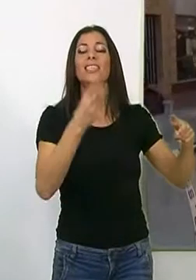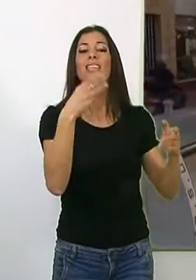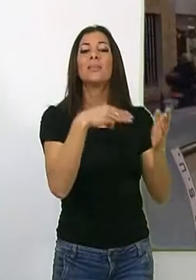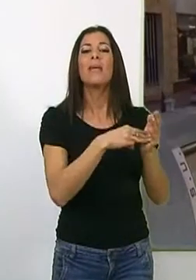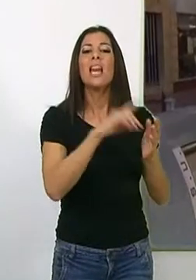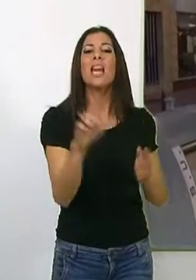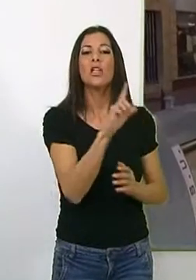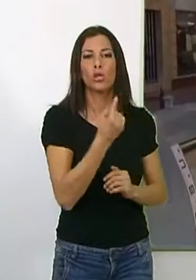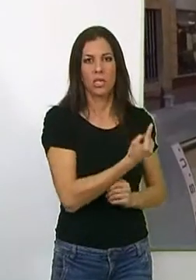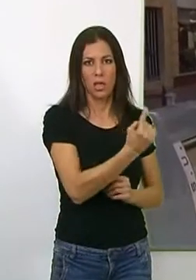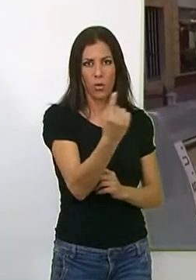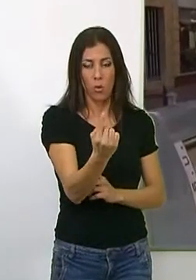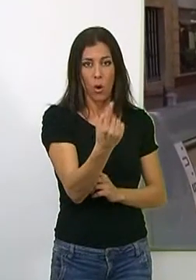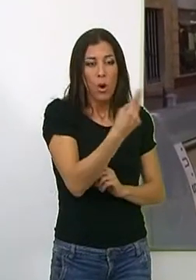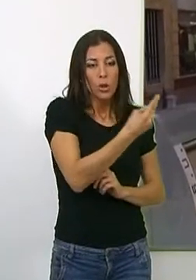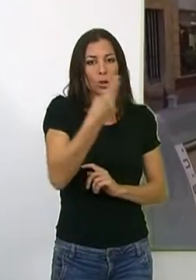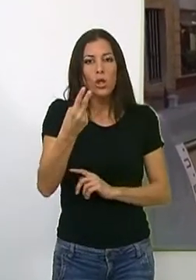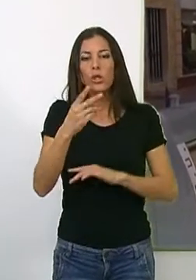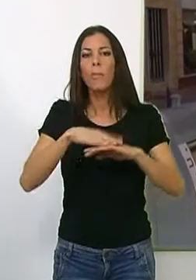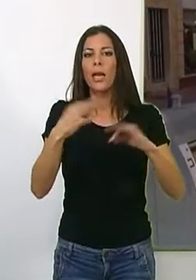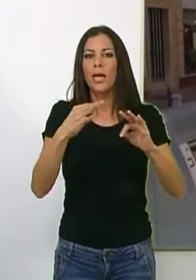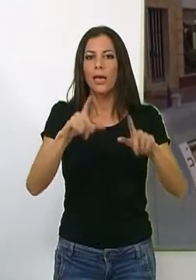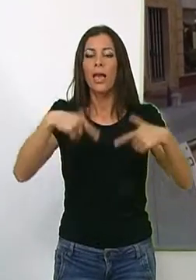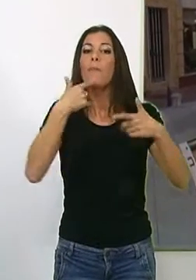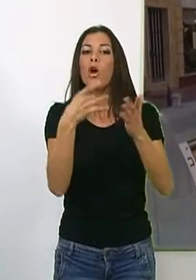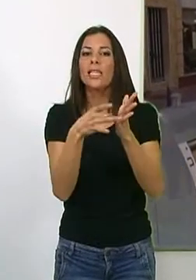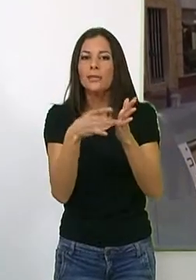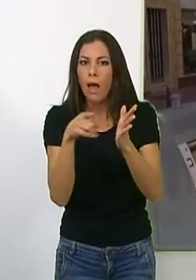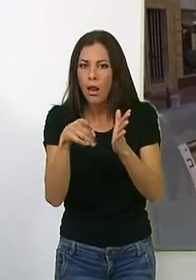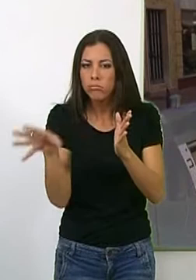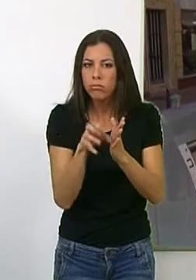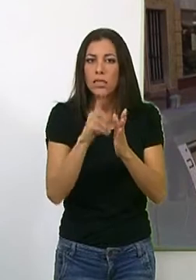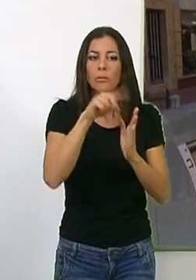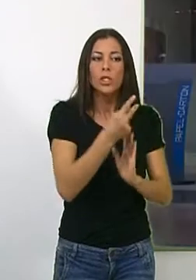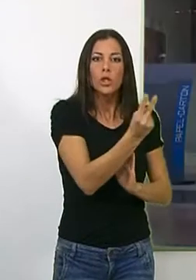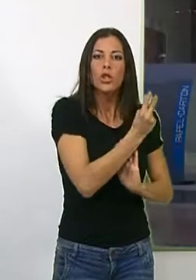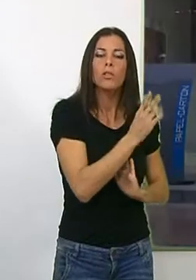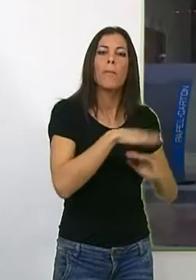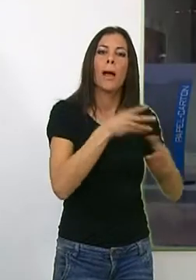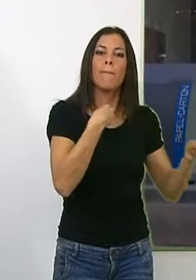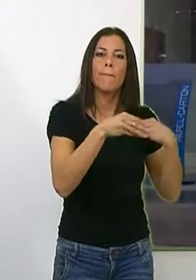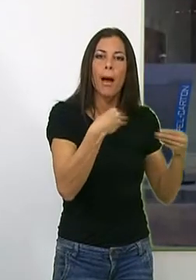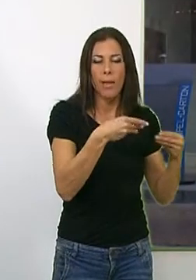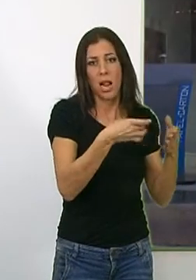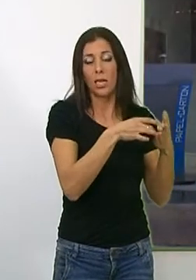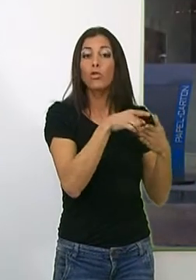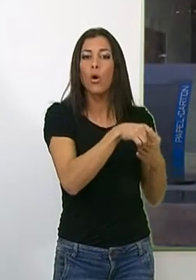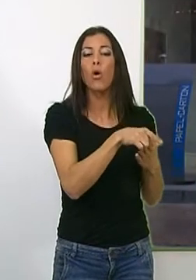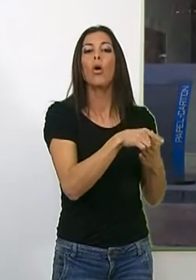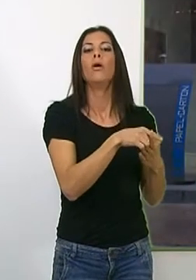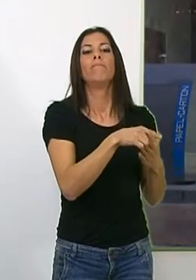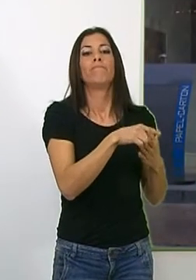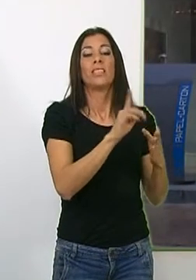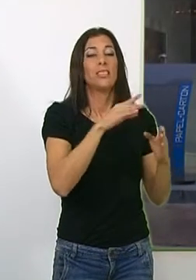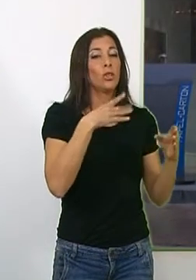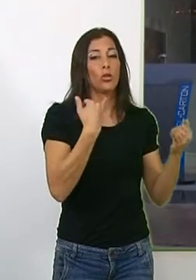.000 litros cada uno, dos destinados a la recogida de vidrio y dos a la de papel y cartón. En total, la inversión será